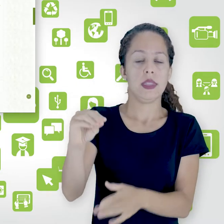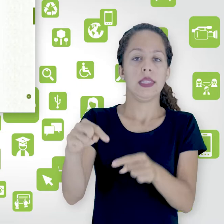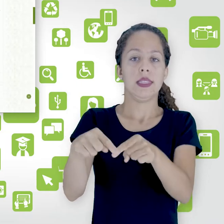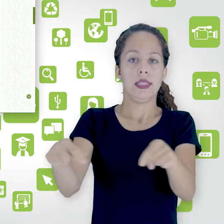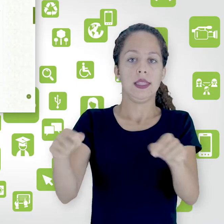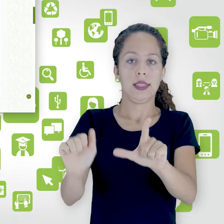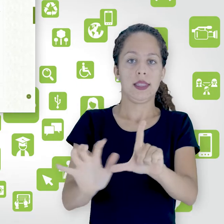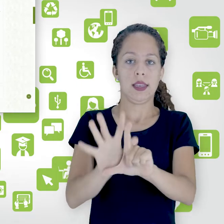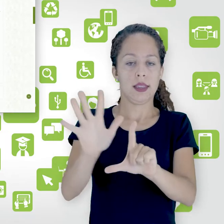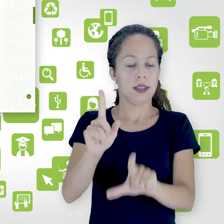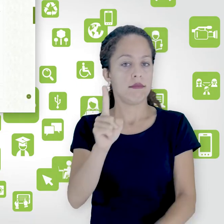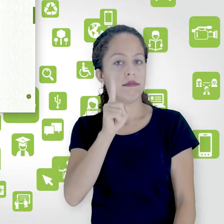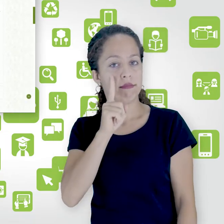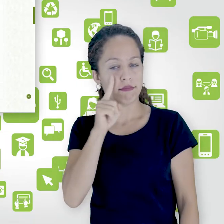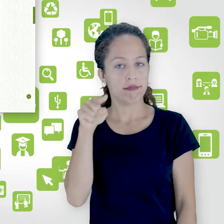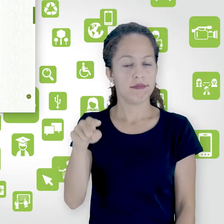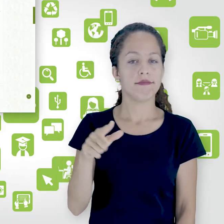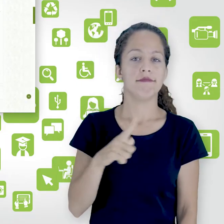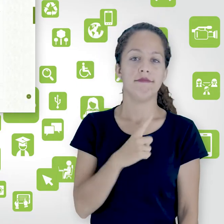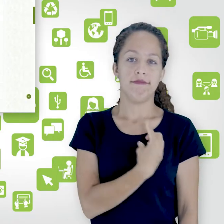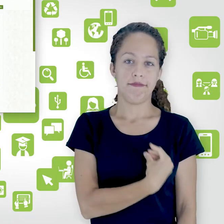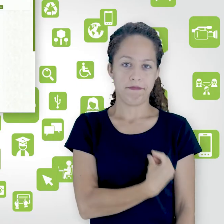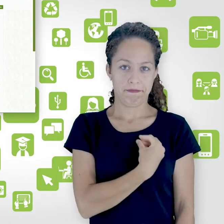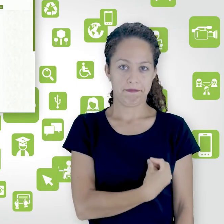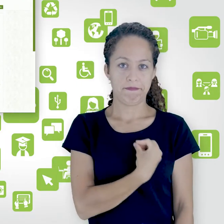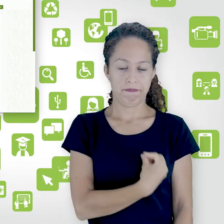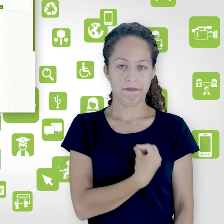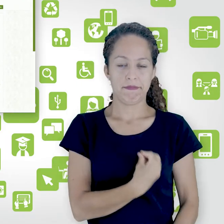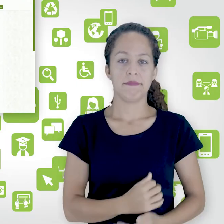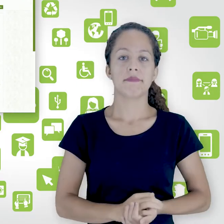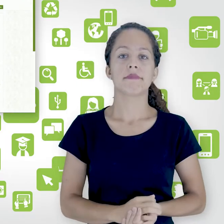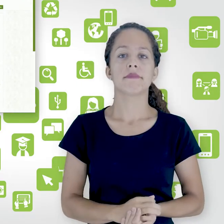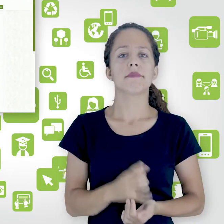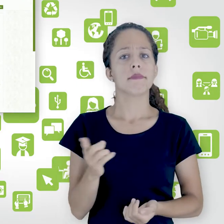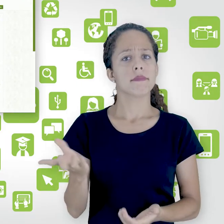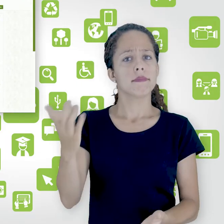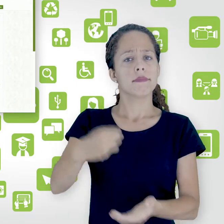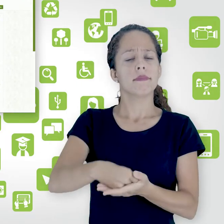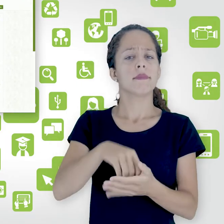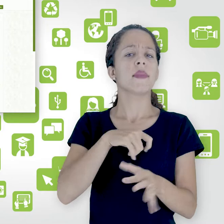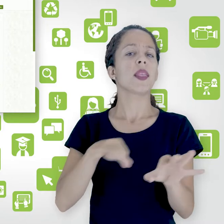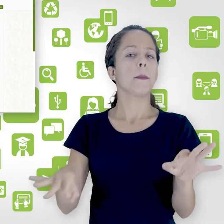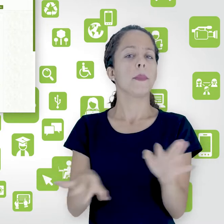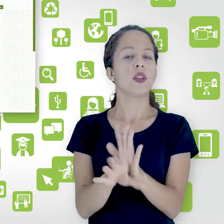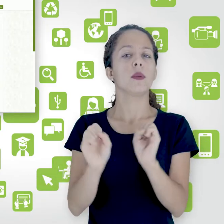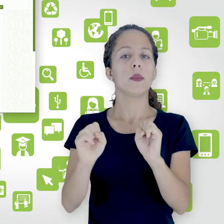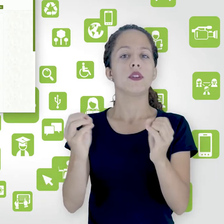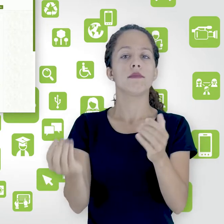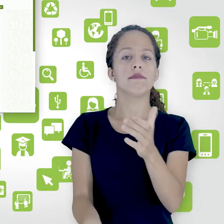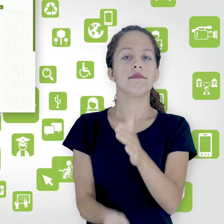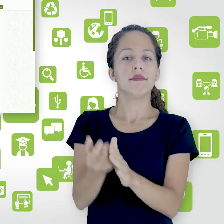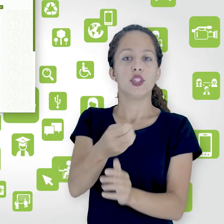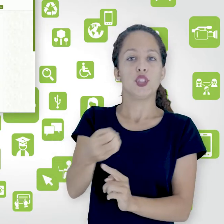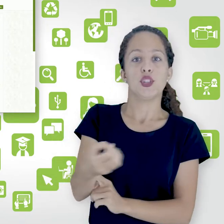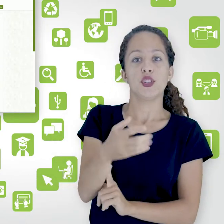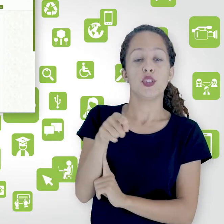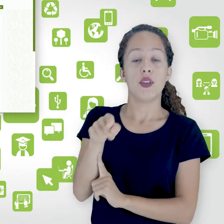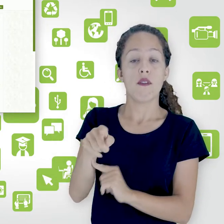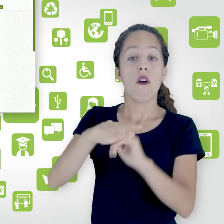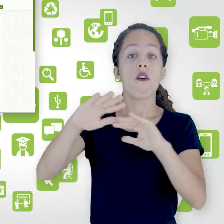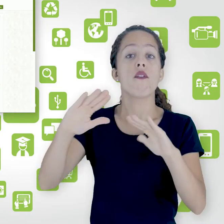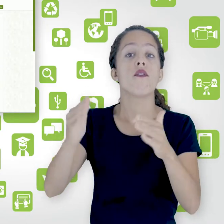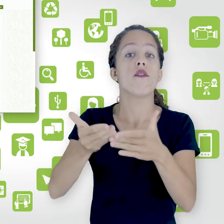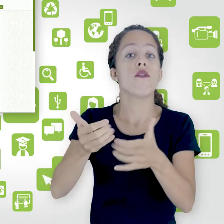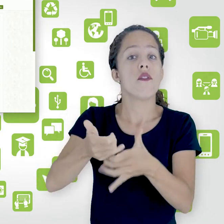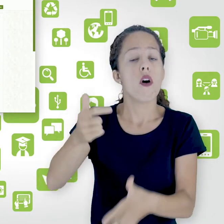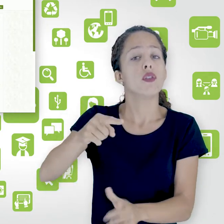na sala disponível aqui né pronto para adicionar um novo tópico esse é um fórum do